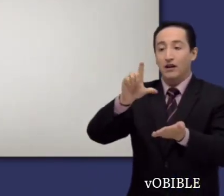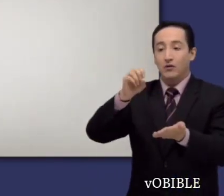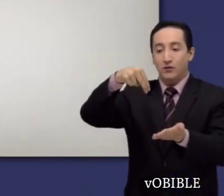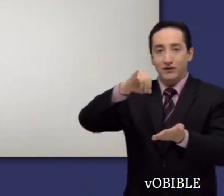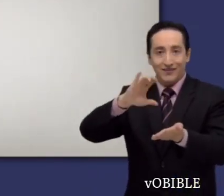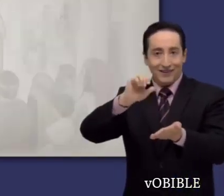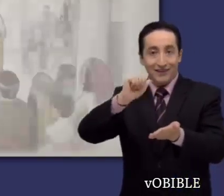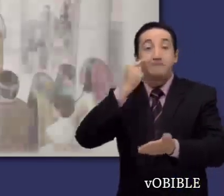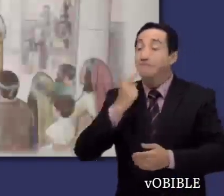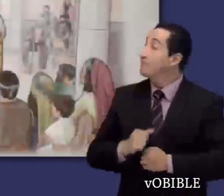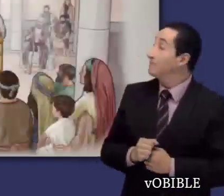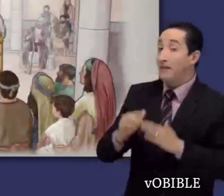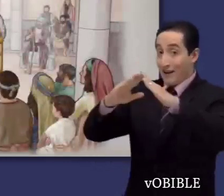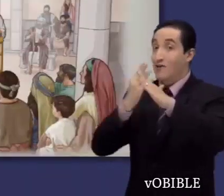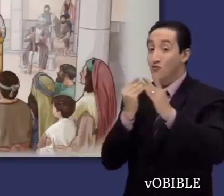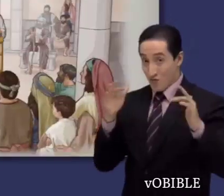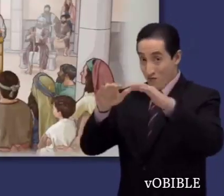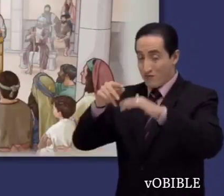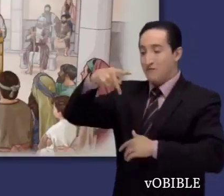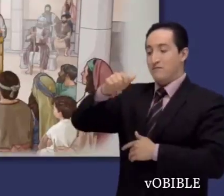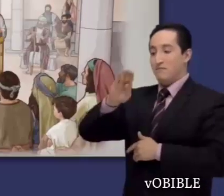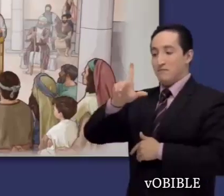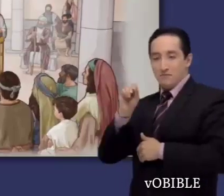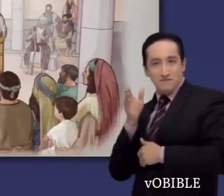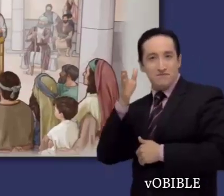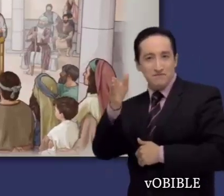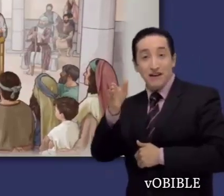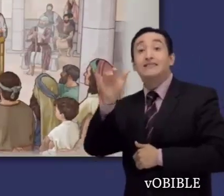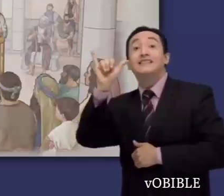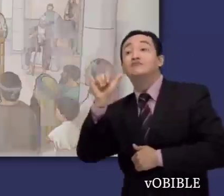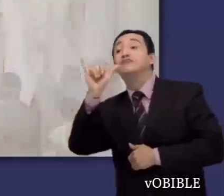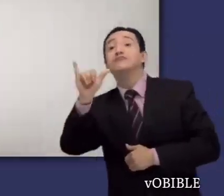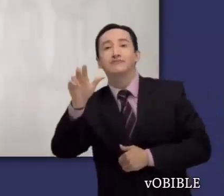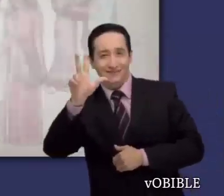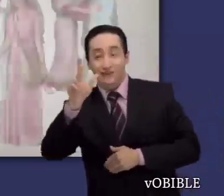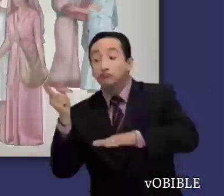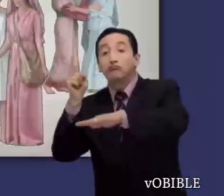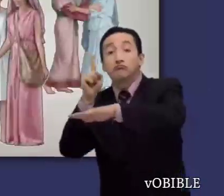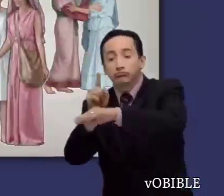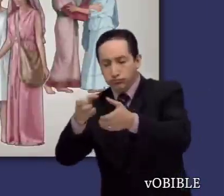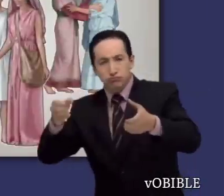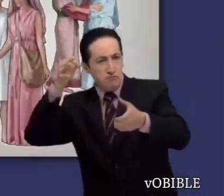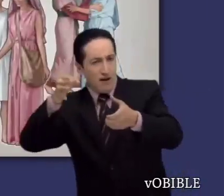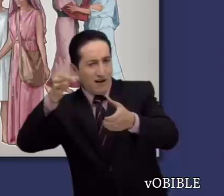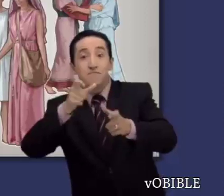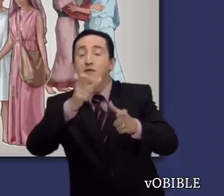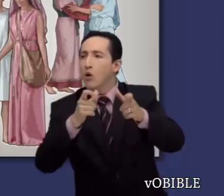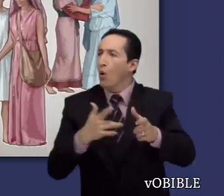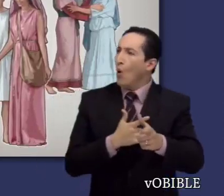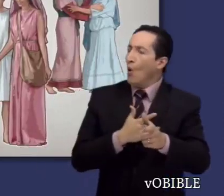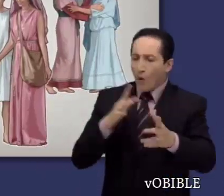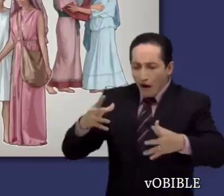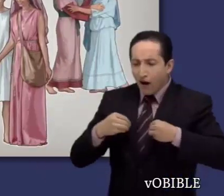Algún tiempo después de llegar a Tesalónica, Pablo predicó en la sinagoga tres sábados. Poco después, se estableció una